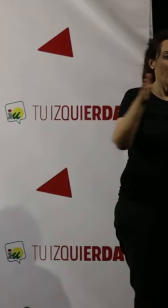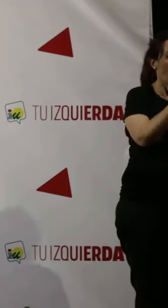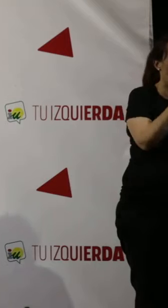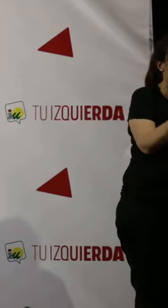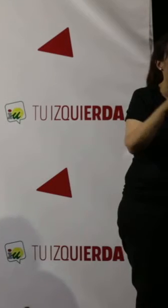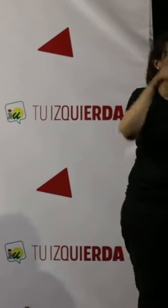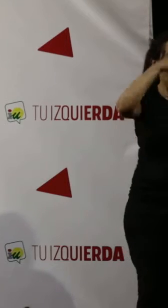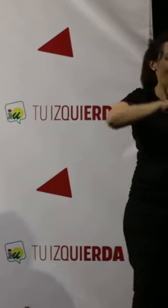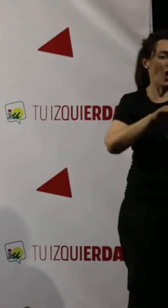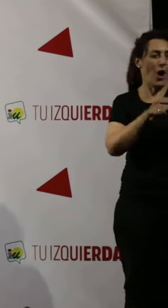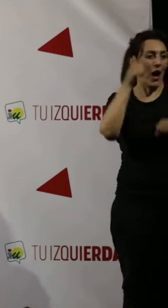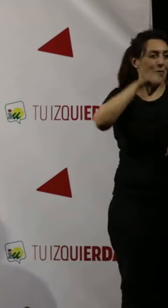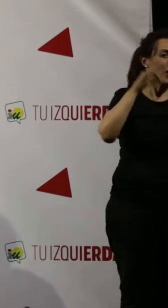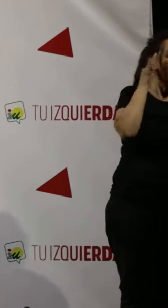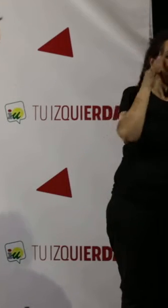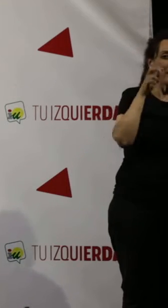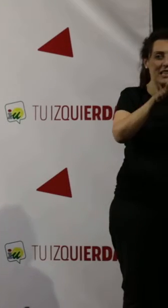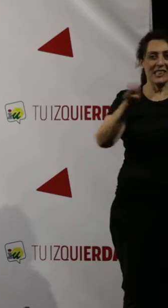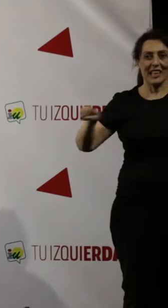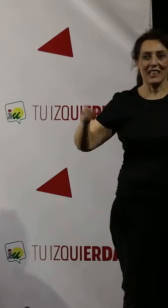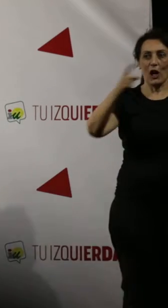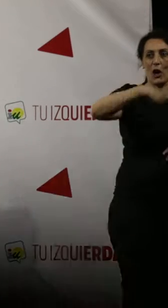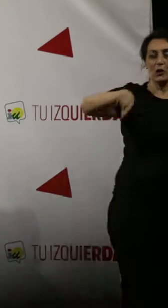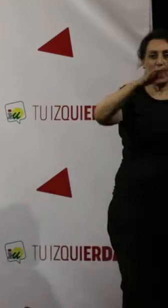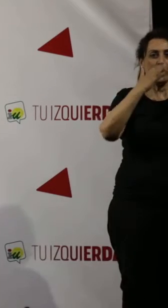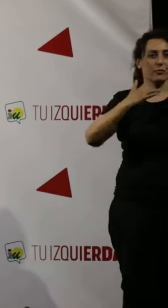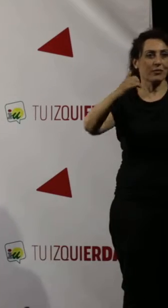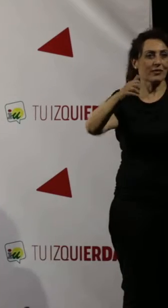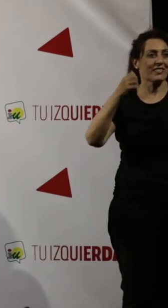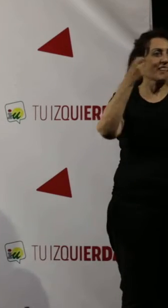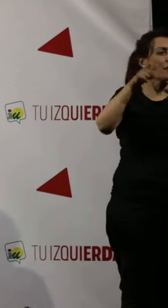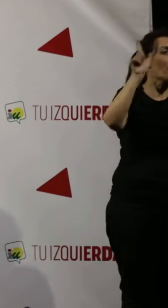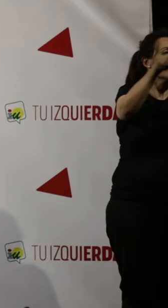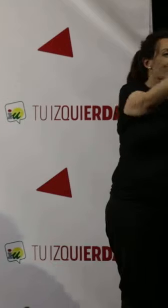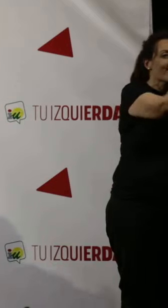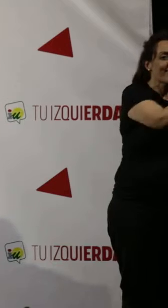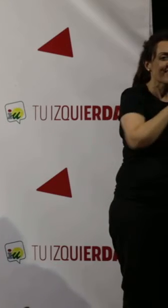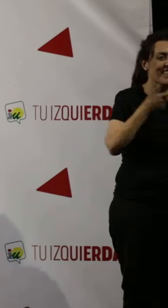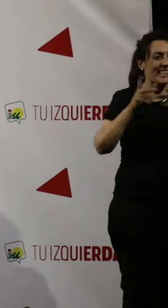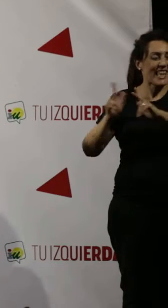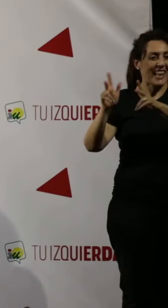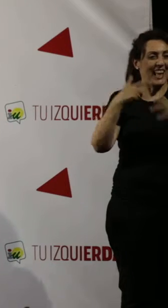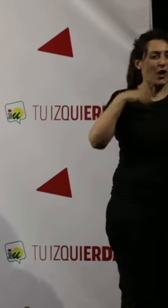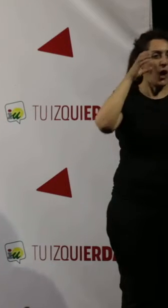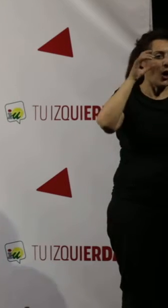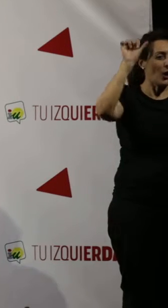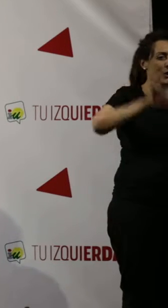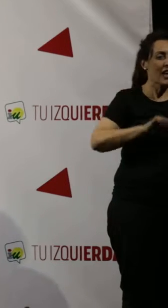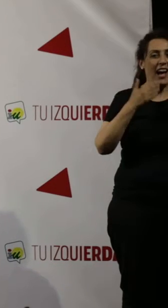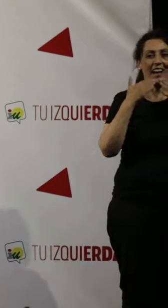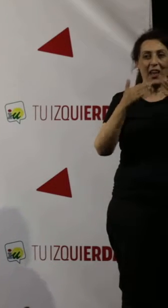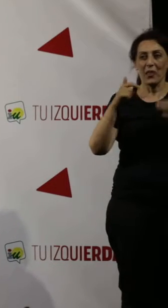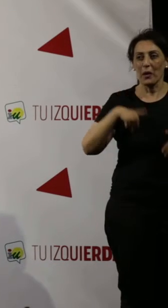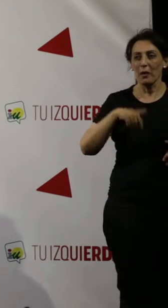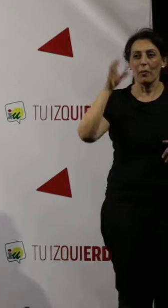compañeros y amigos y amigas que estáis aquí sentados, como a todos los que se extienden por los veladores y que estoy convencido nos están escuchando y a los que le agradecemos